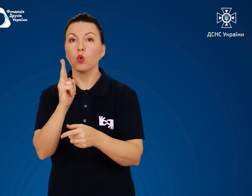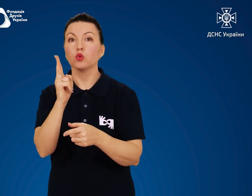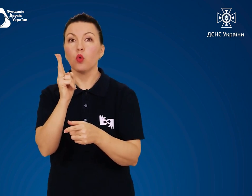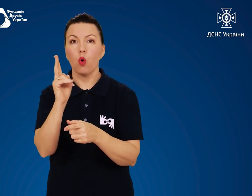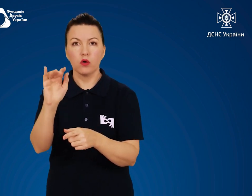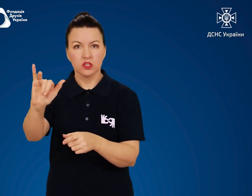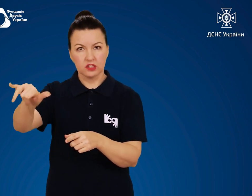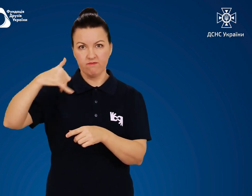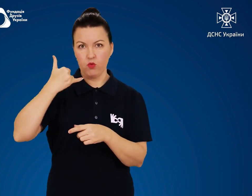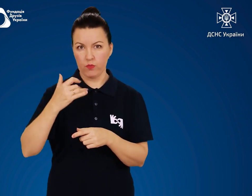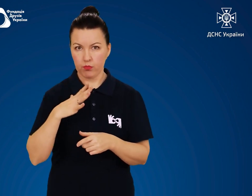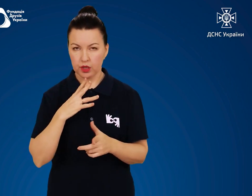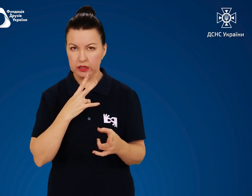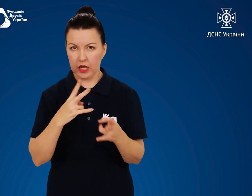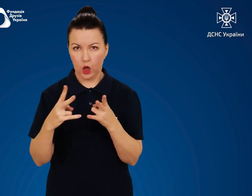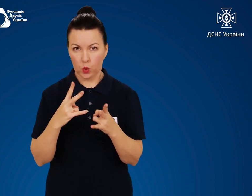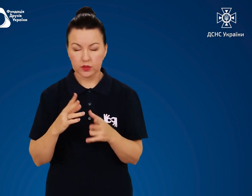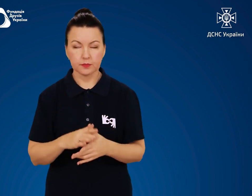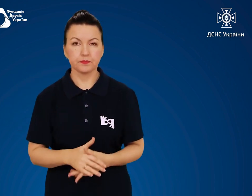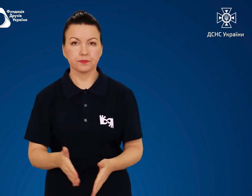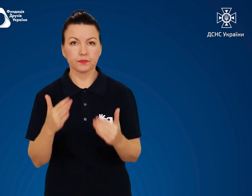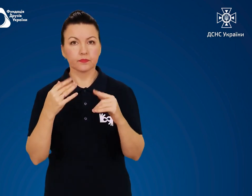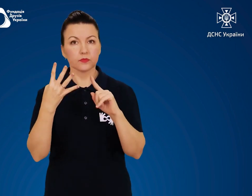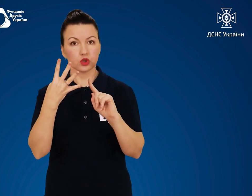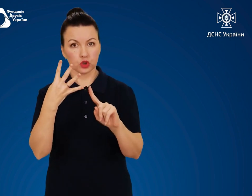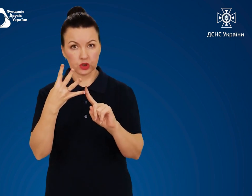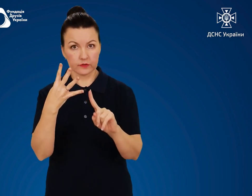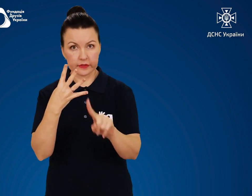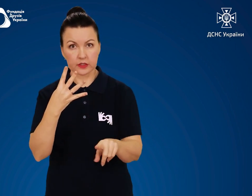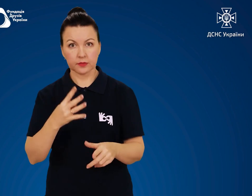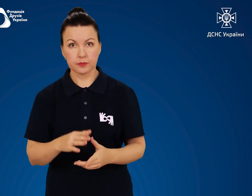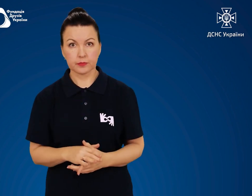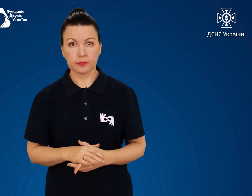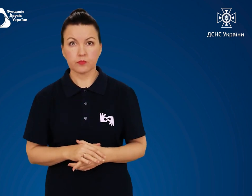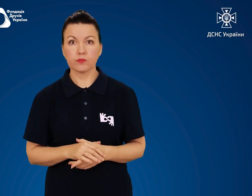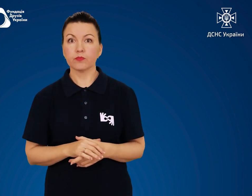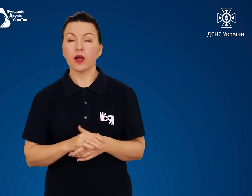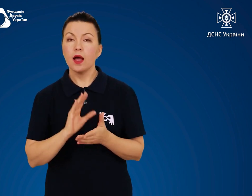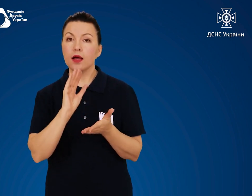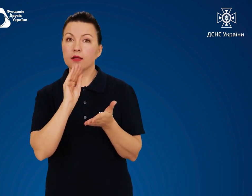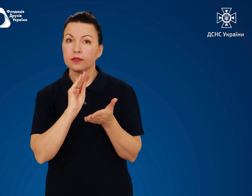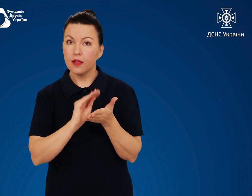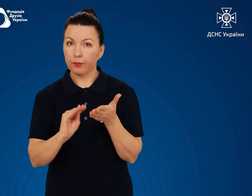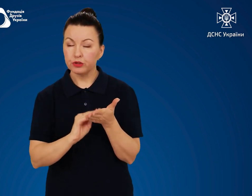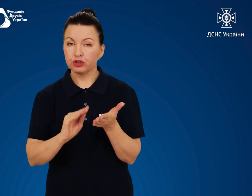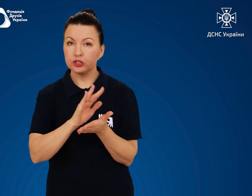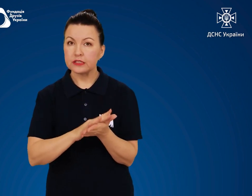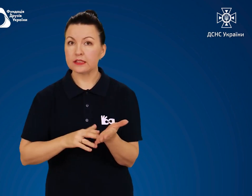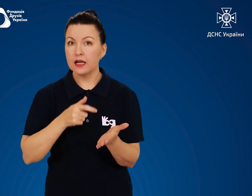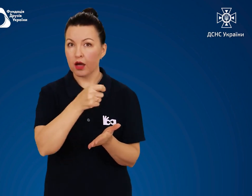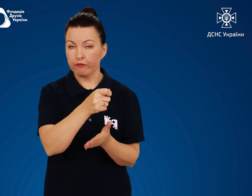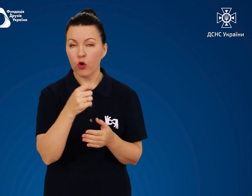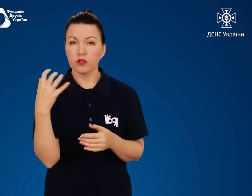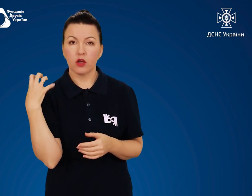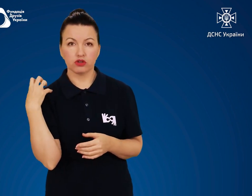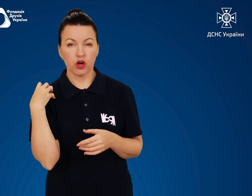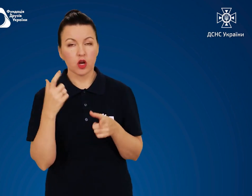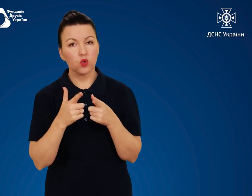хто телефонував Четверте Напишіть заяву начальнику